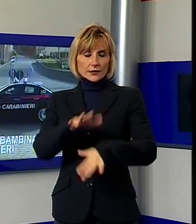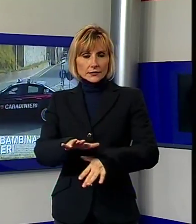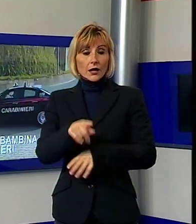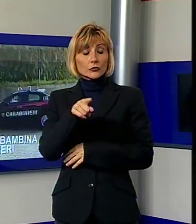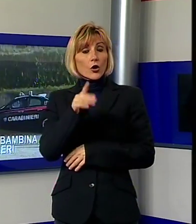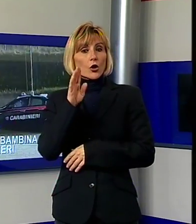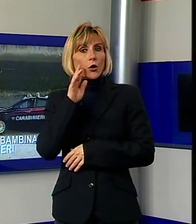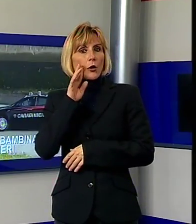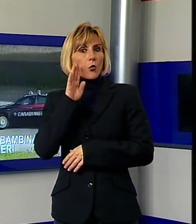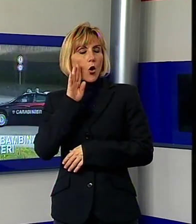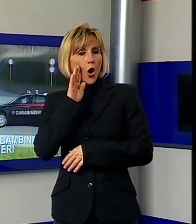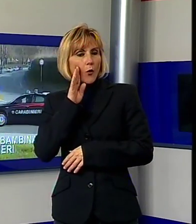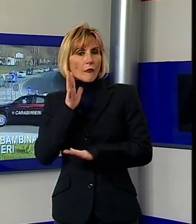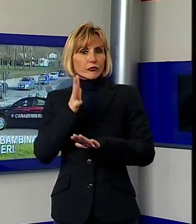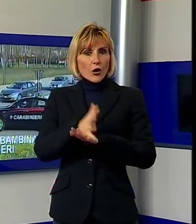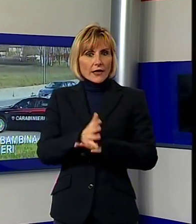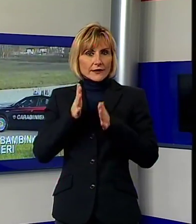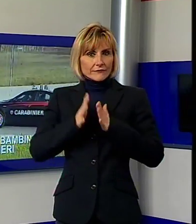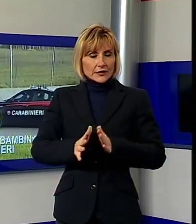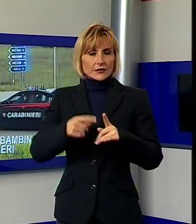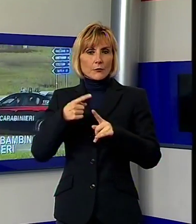fisica e psicologica nei confronti dei familiari.